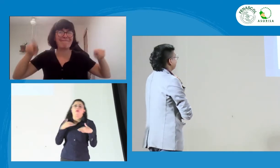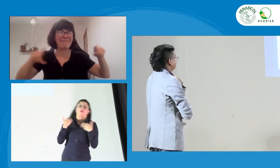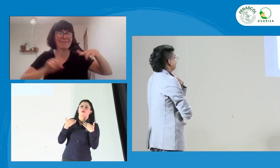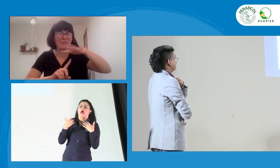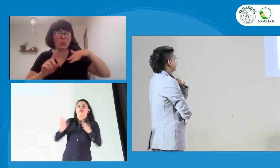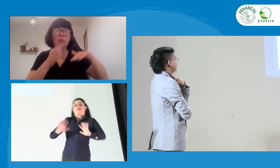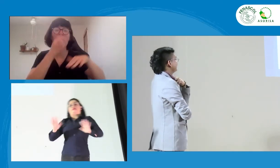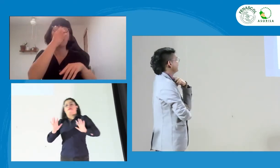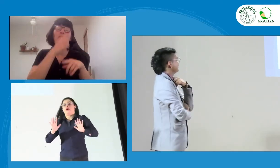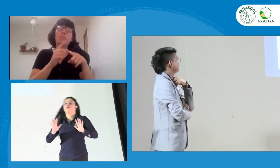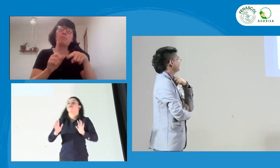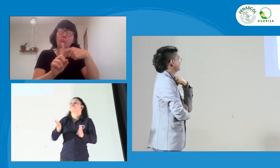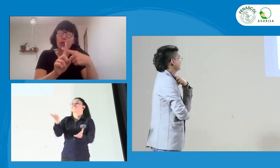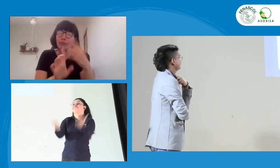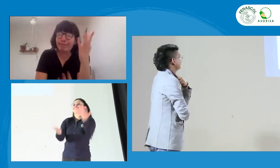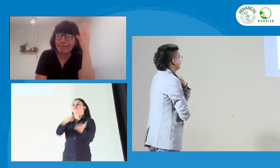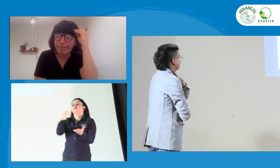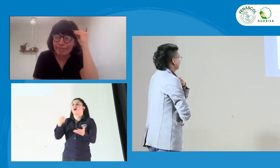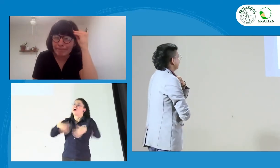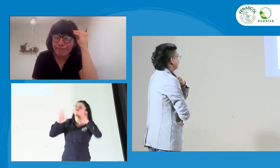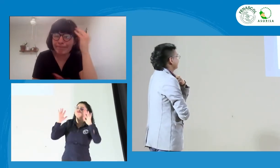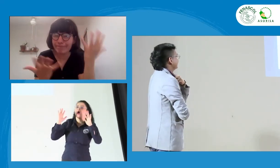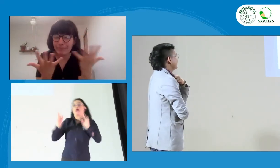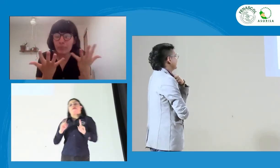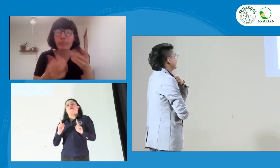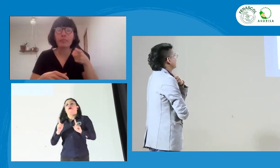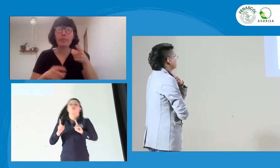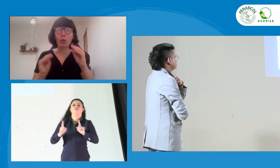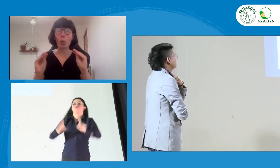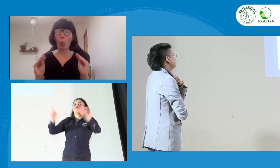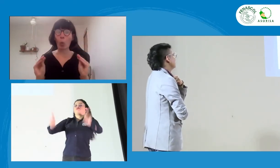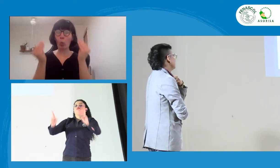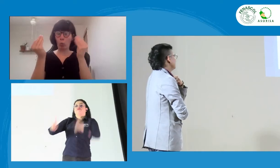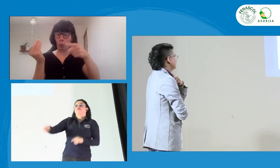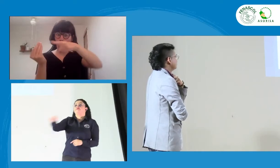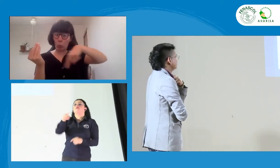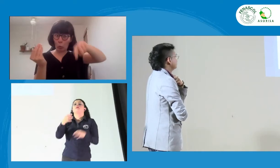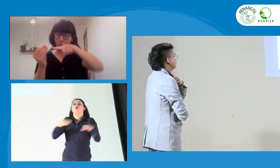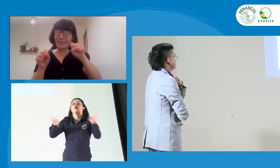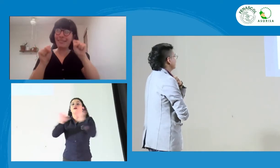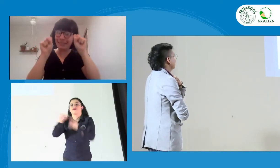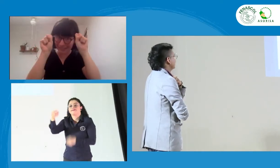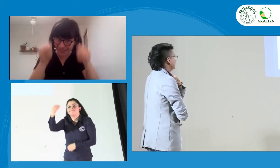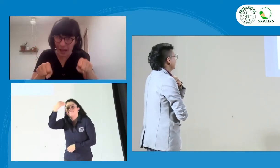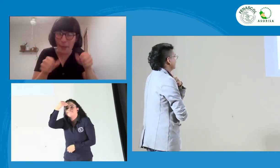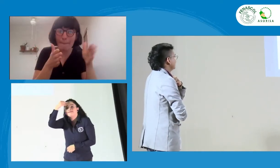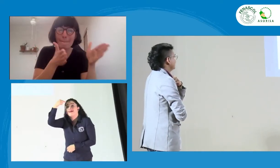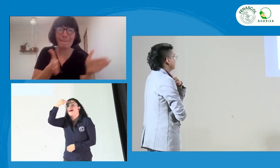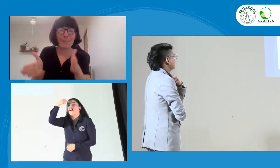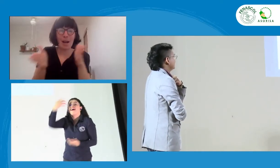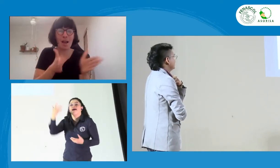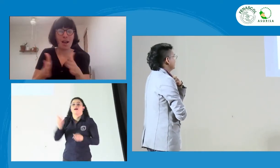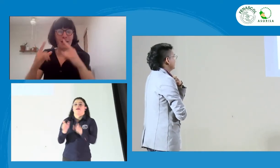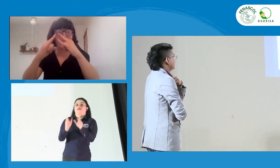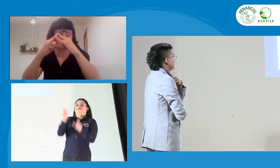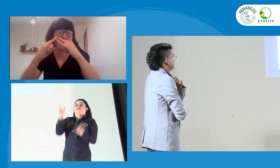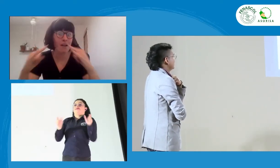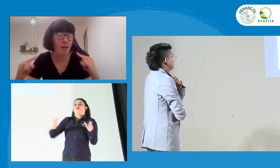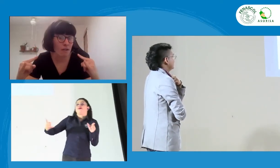si se desea empoderarla de otra manera. Y, pues, que ustedes de esta manera se den cuenta que al tener